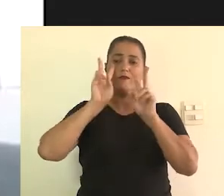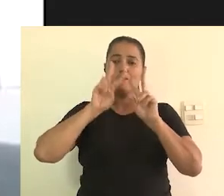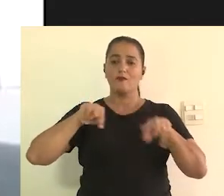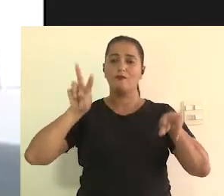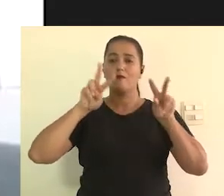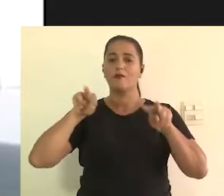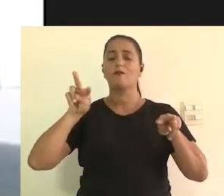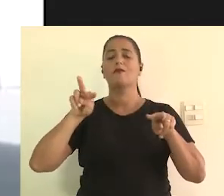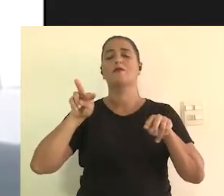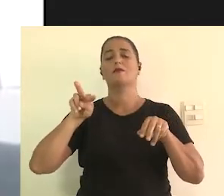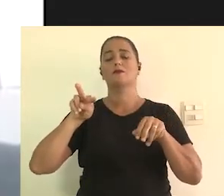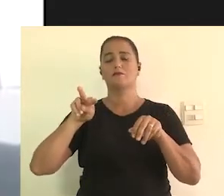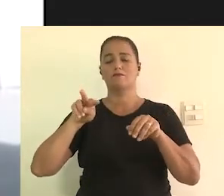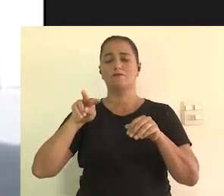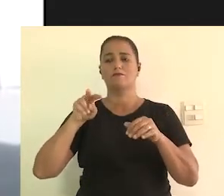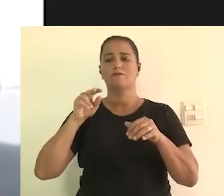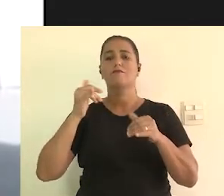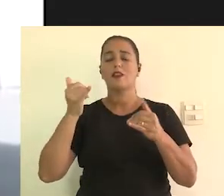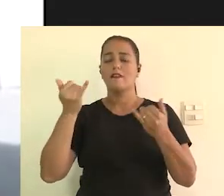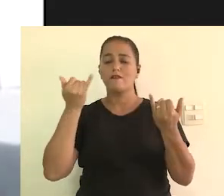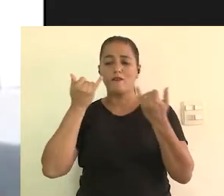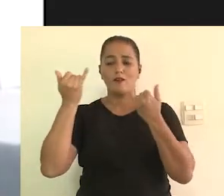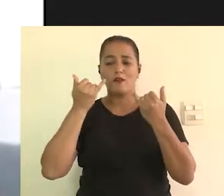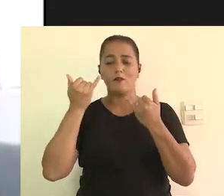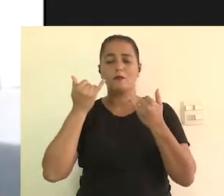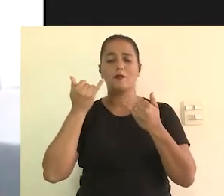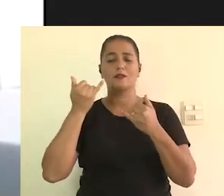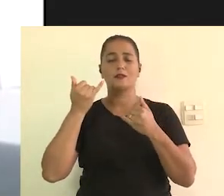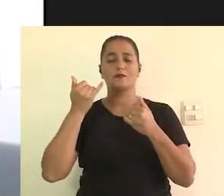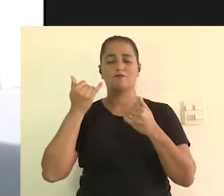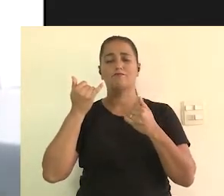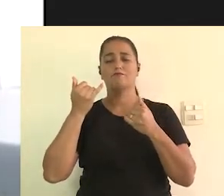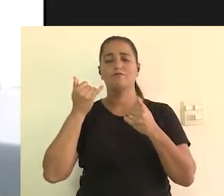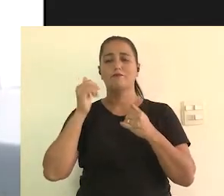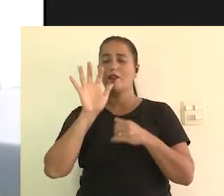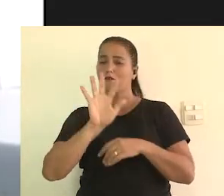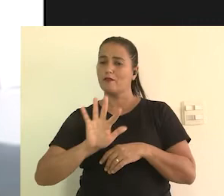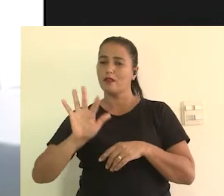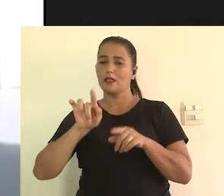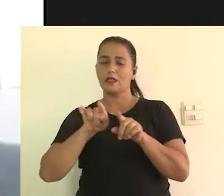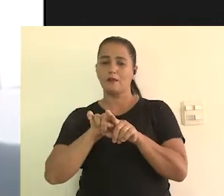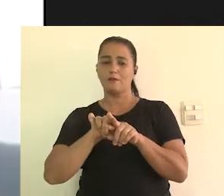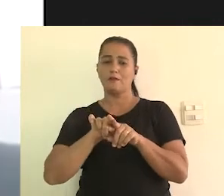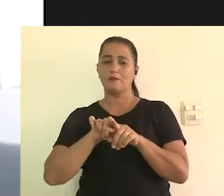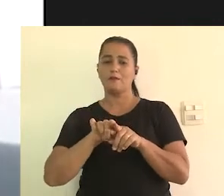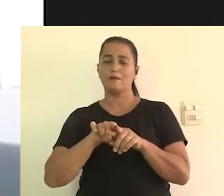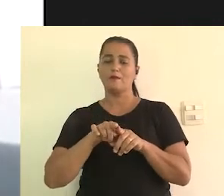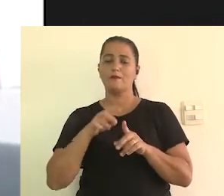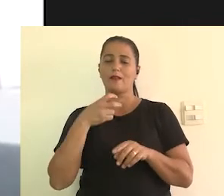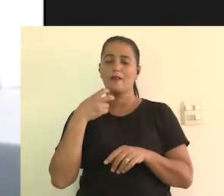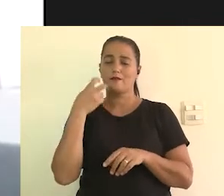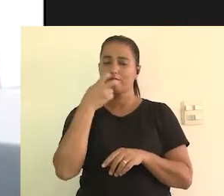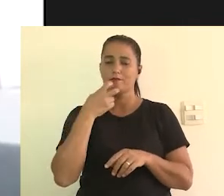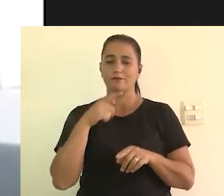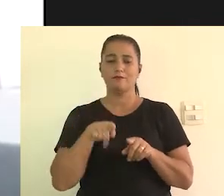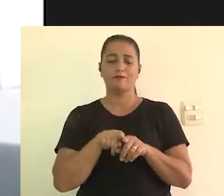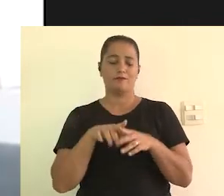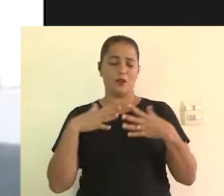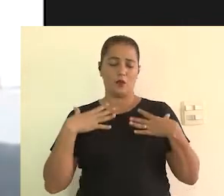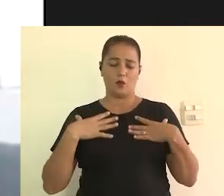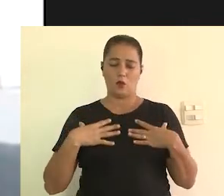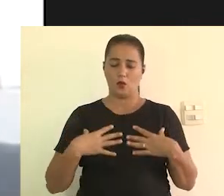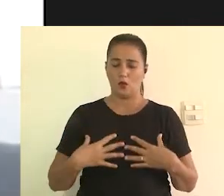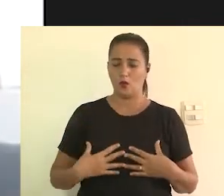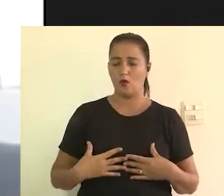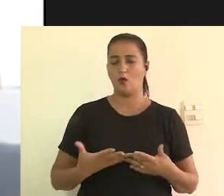porque ela traduz informações visuais e informações verbais. Então, eu posso